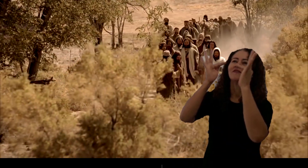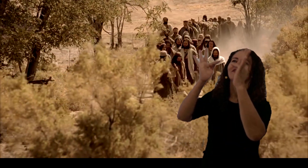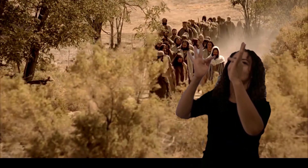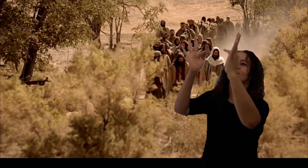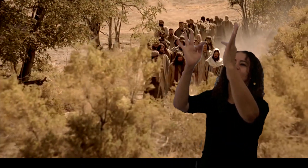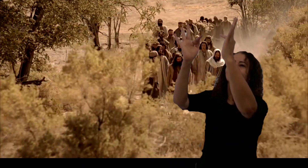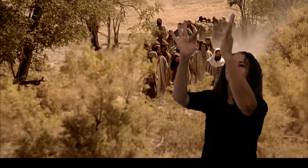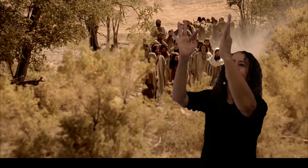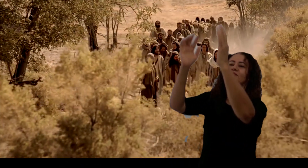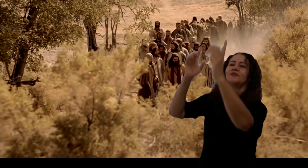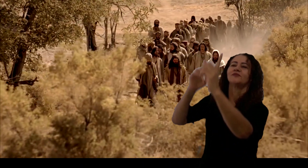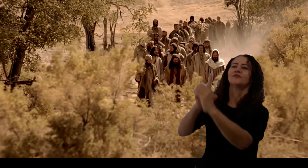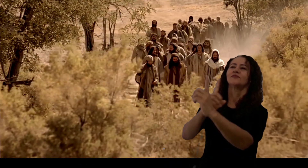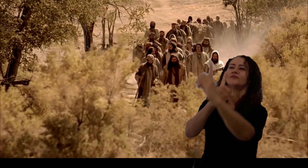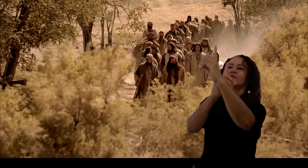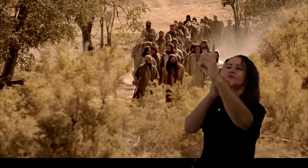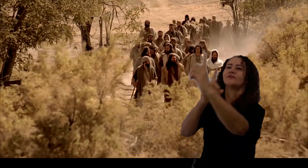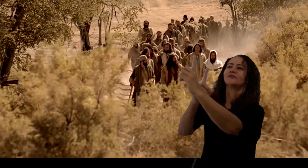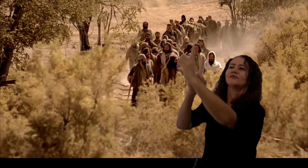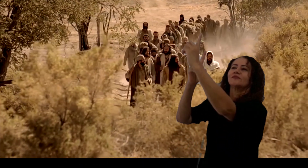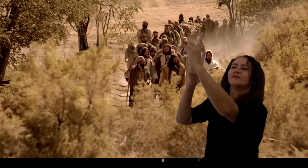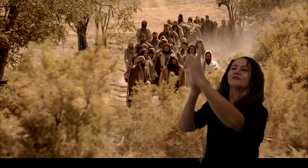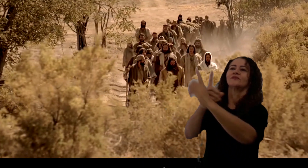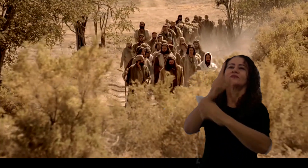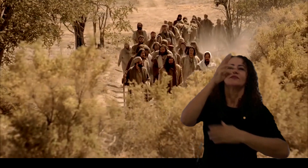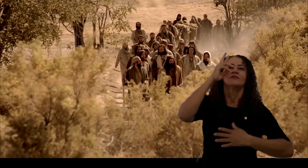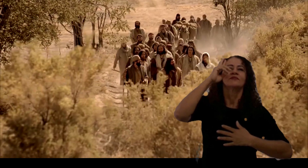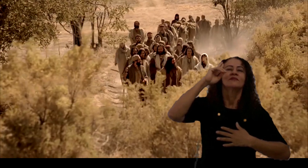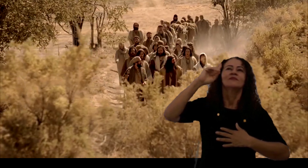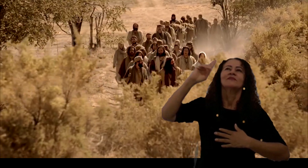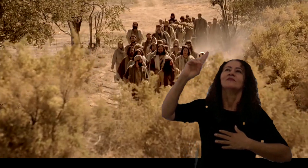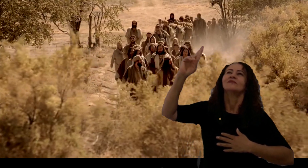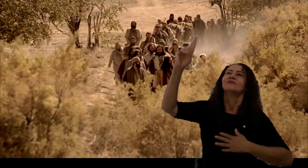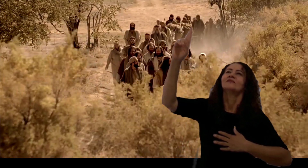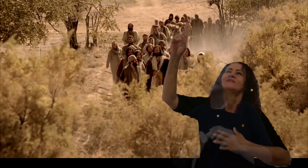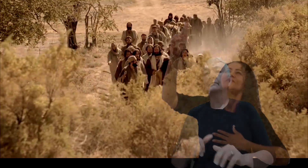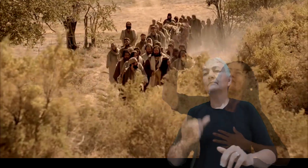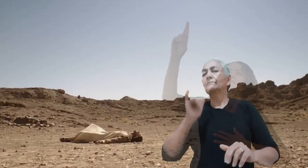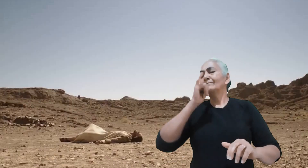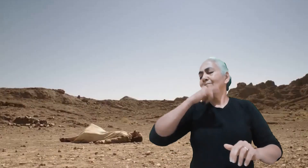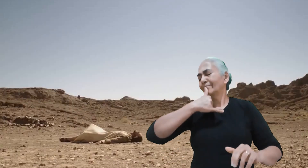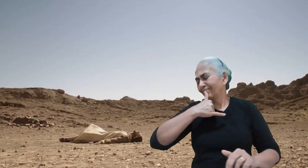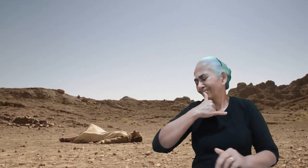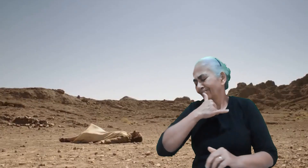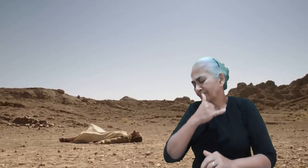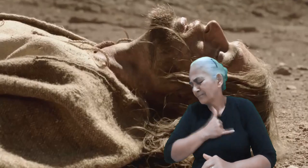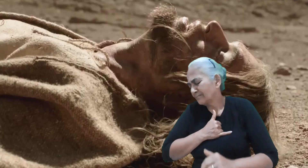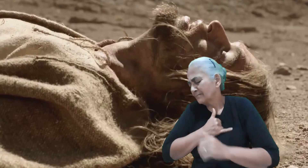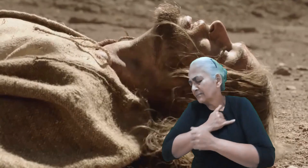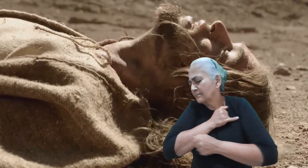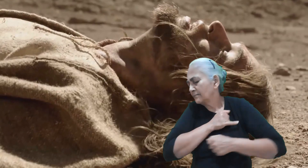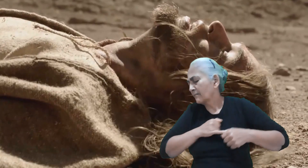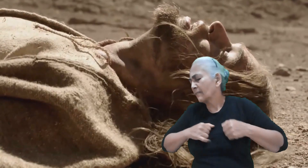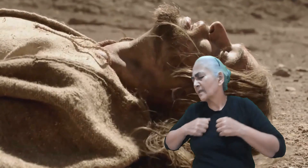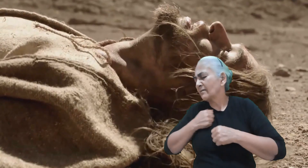que seguiram ao Senhor Nas tristezas, nas